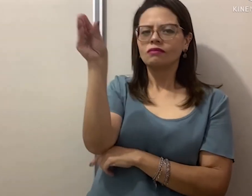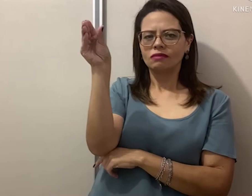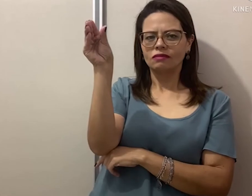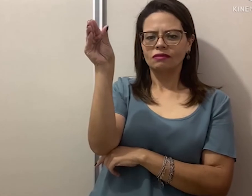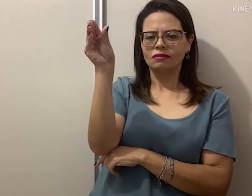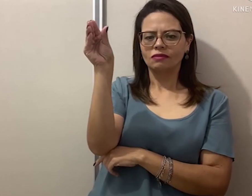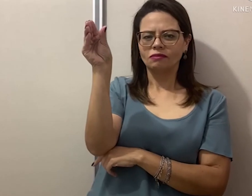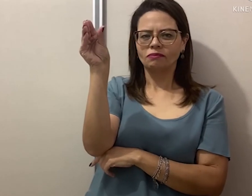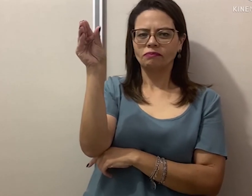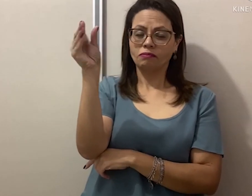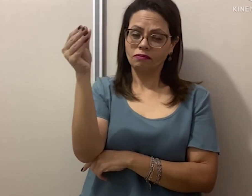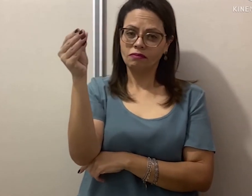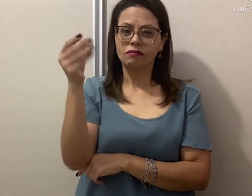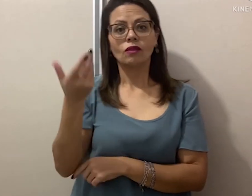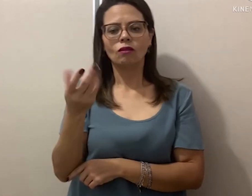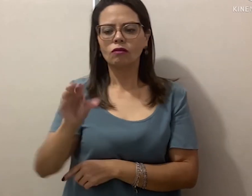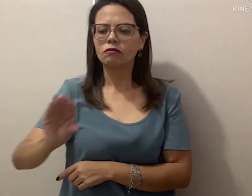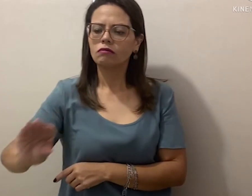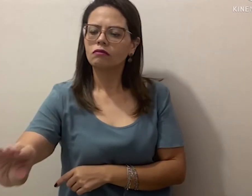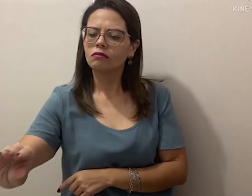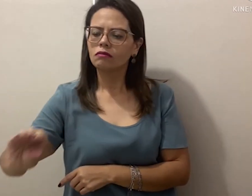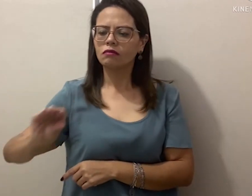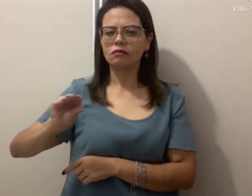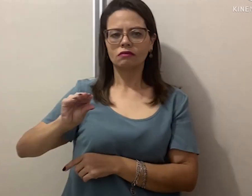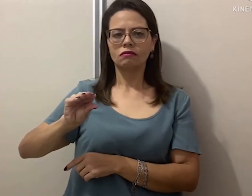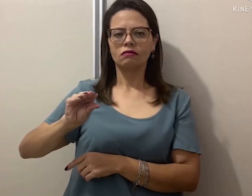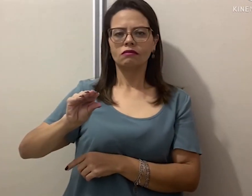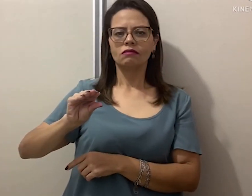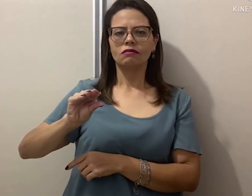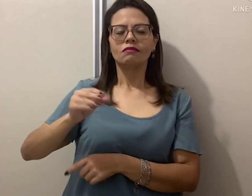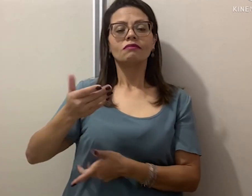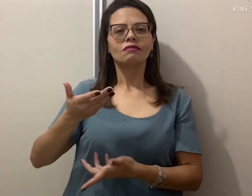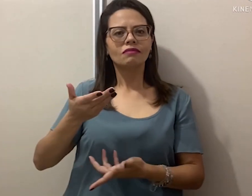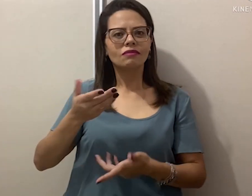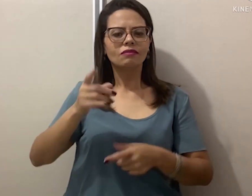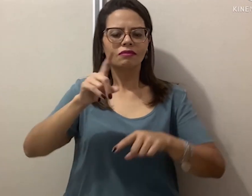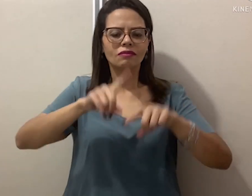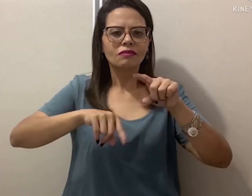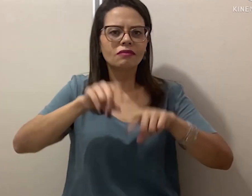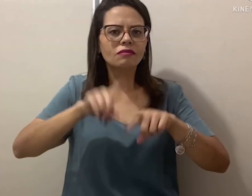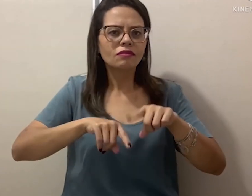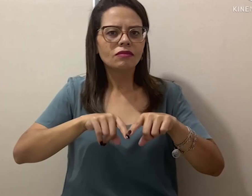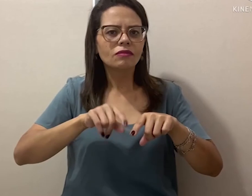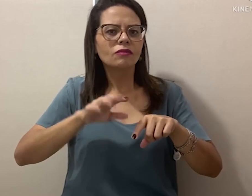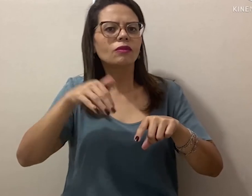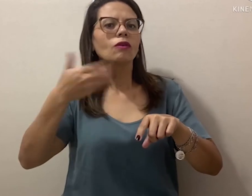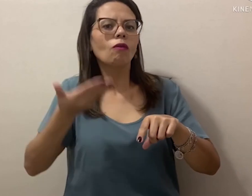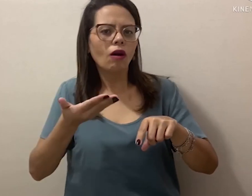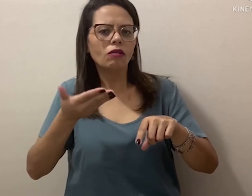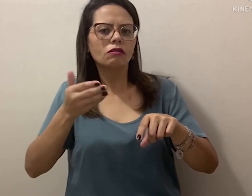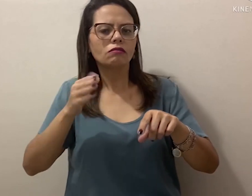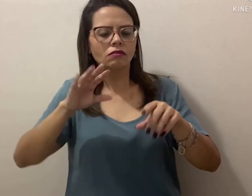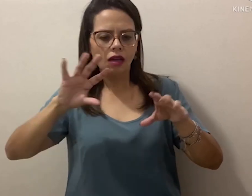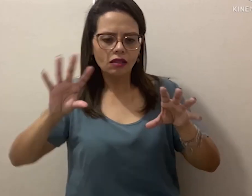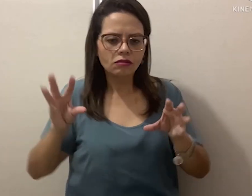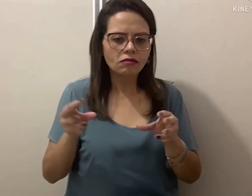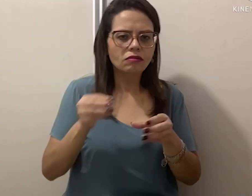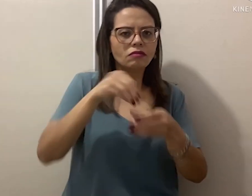dessa forma, ou aqui, dessa forma, depende do objeto, qual